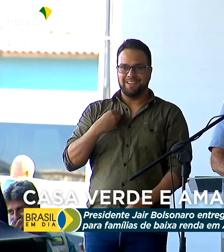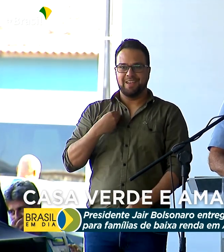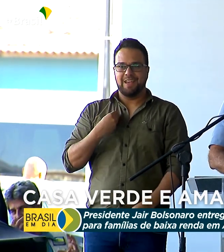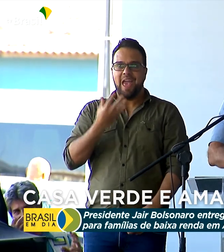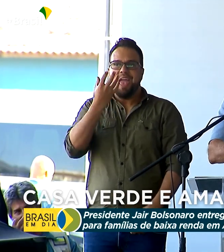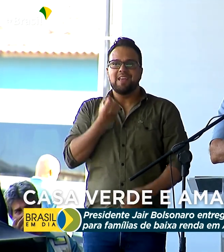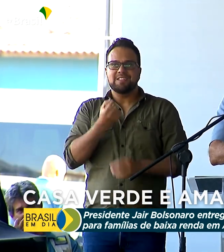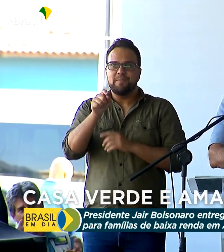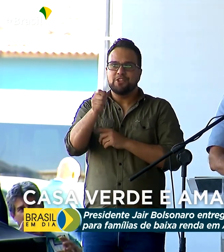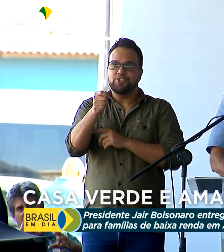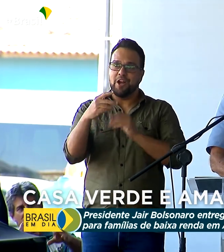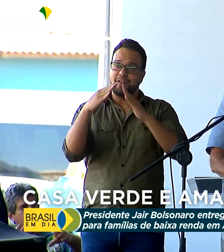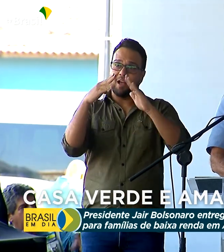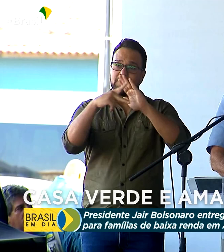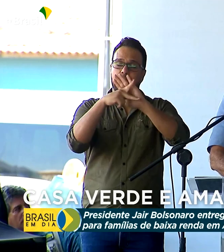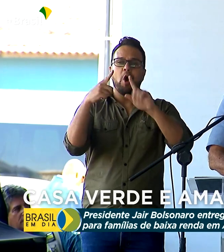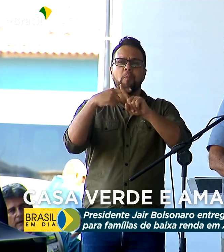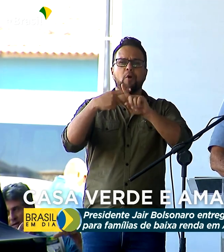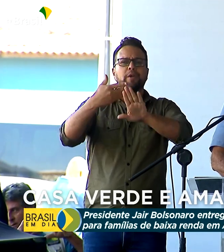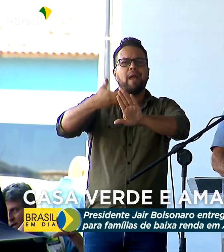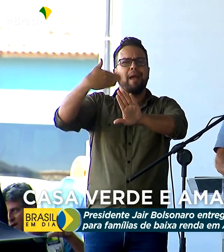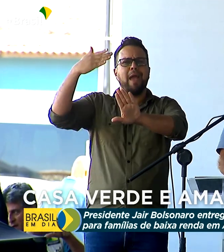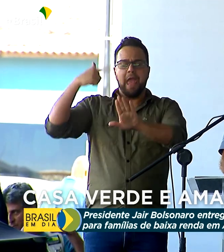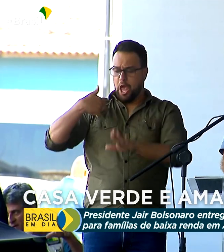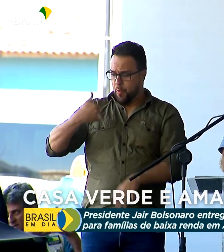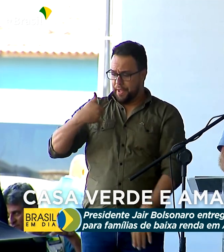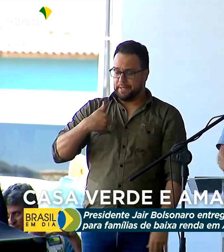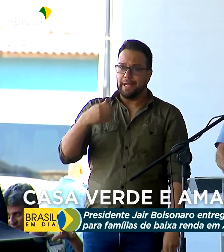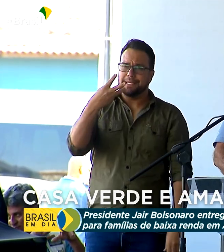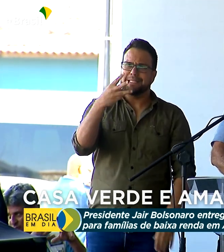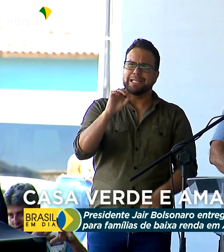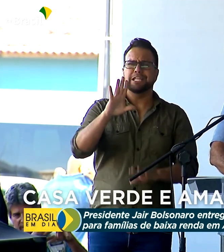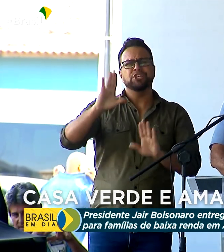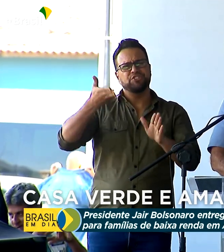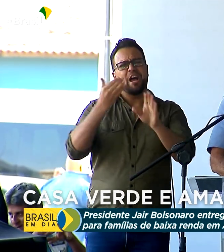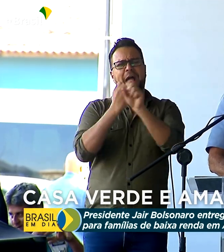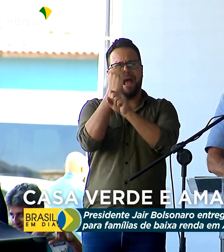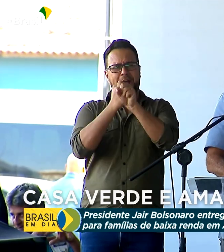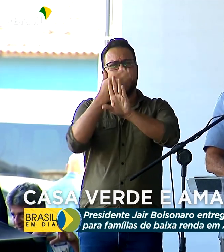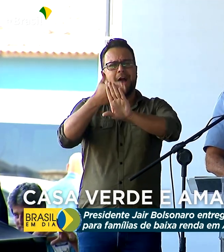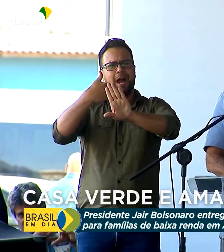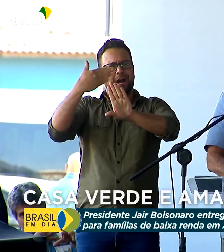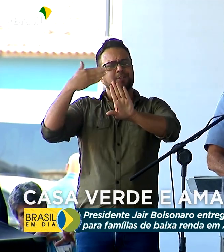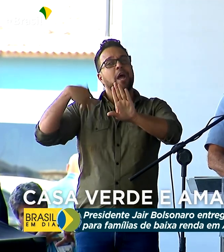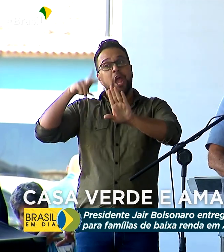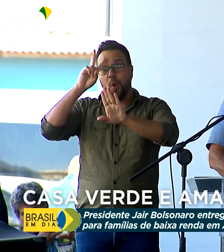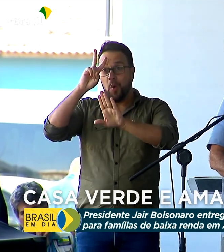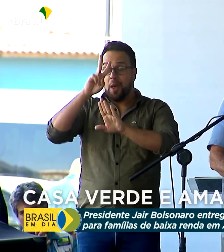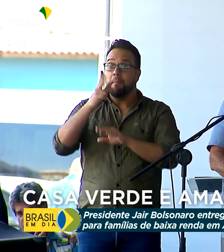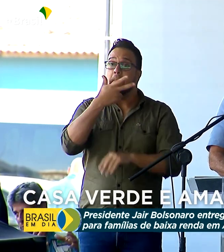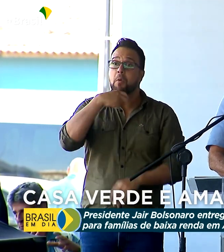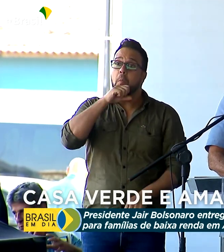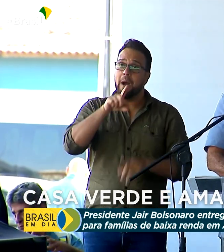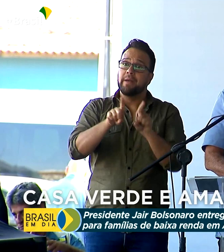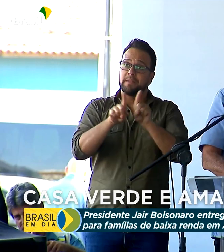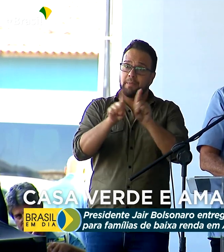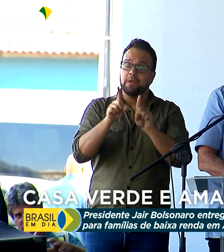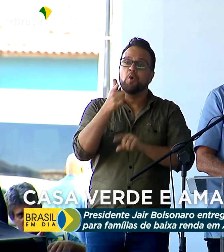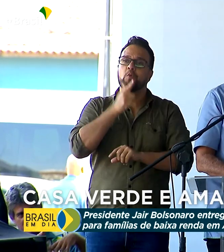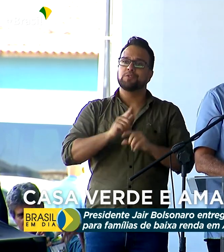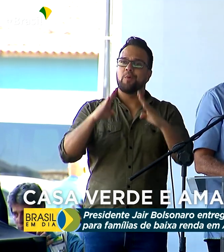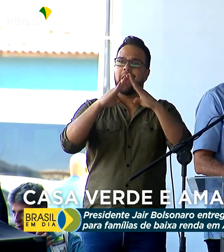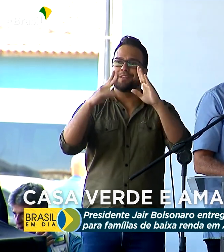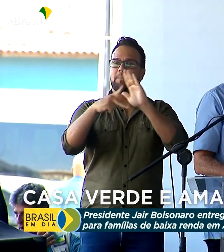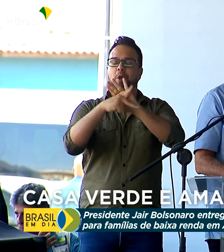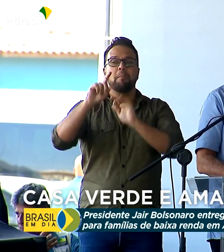Porque quando eu tinha 30 anos de idade, isso faz muito tempo, é que meu pai também recebeu